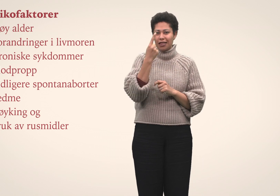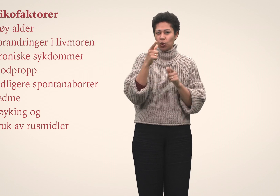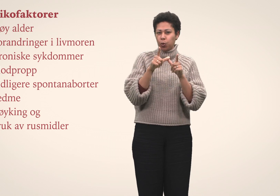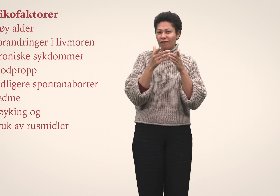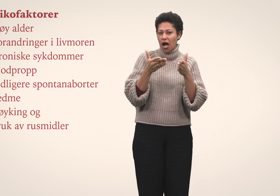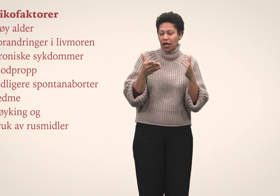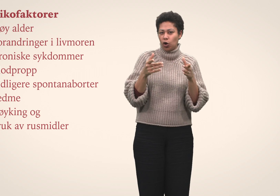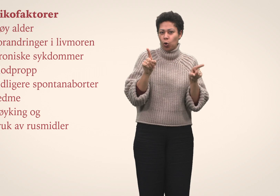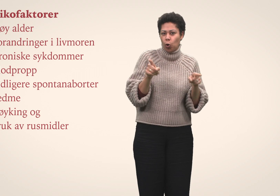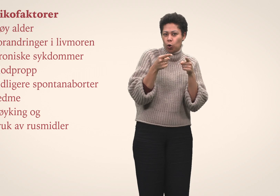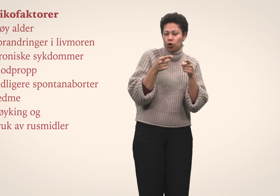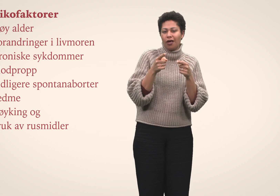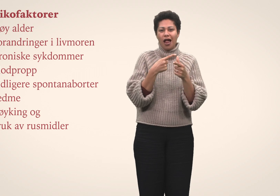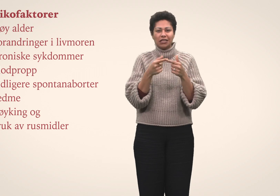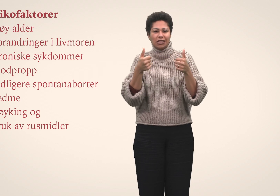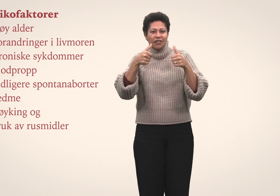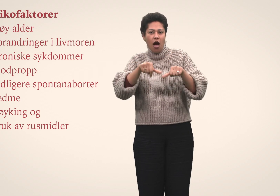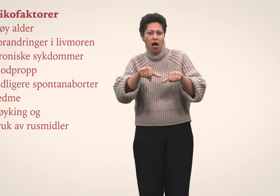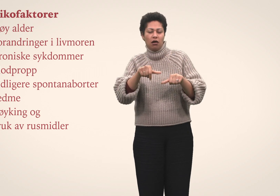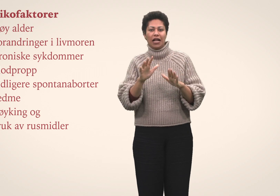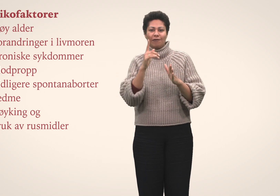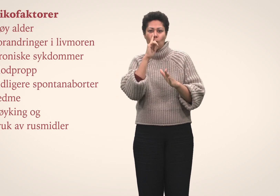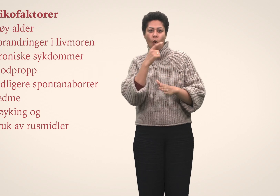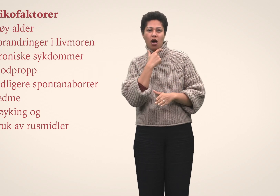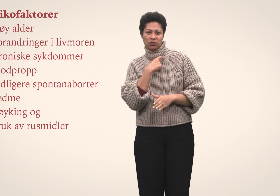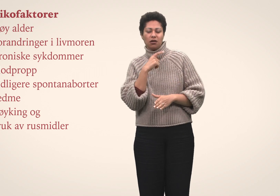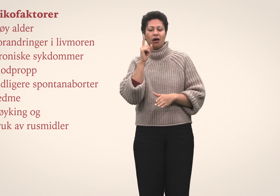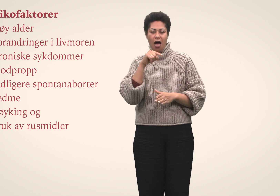En uvanlig kort eller svak livmårhals kan også øke risikoen.